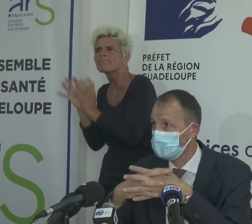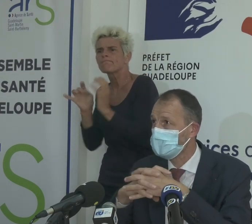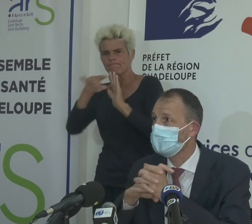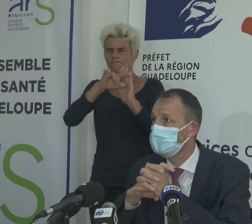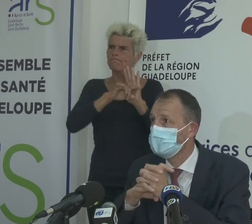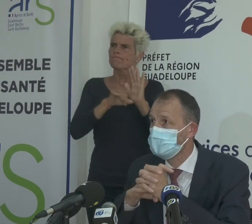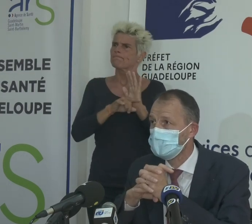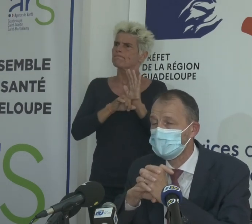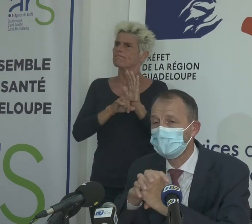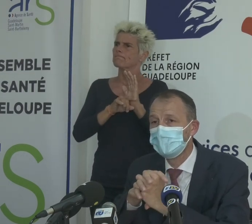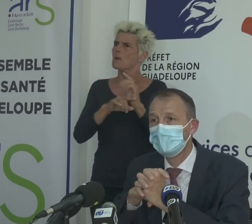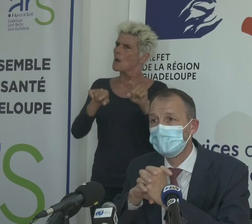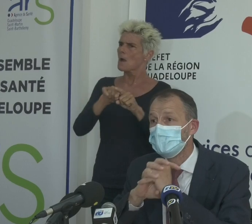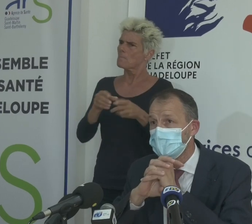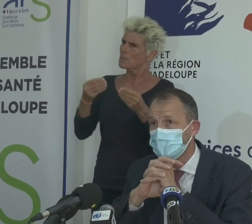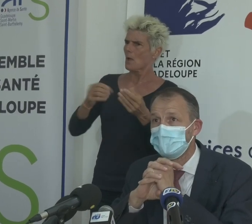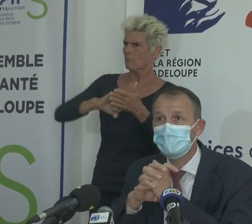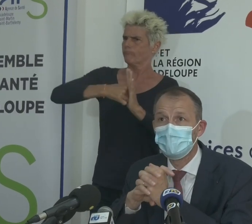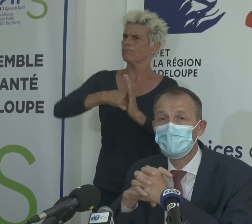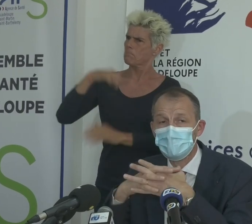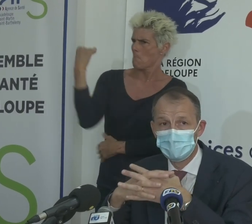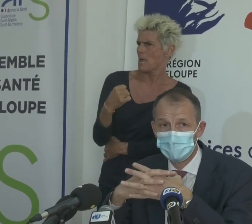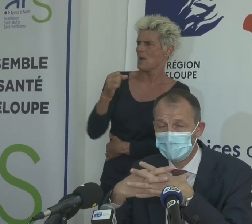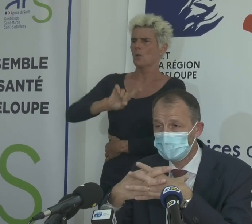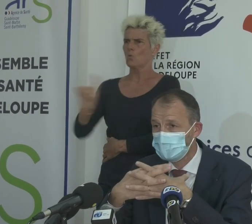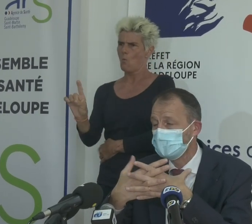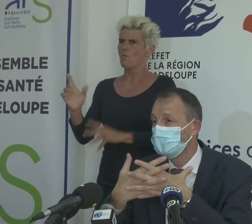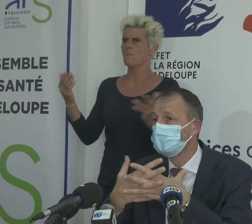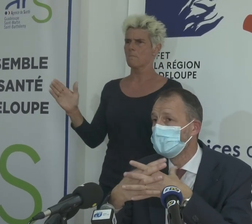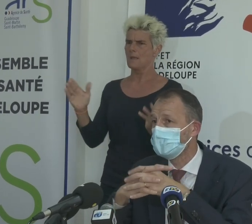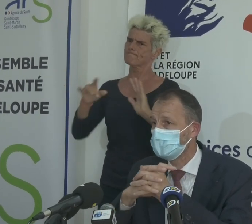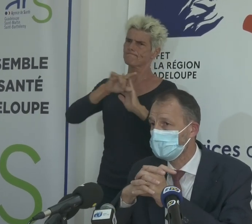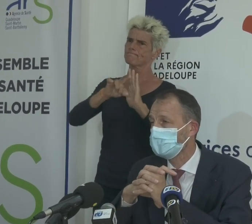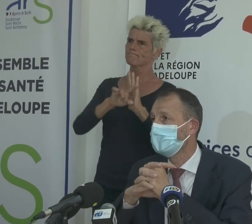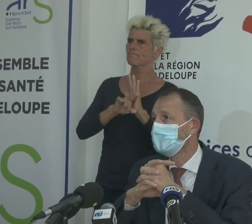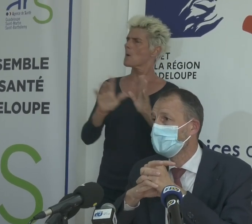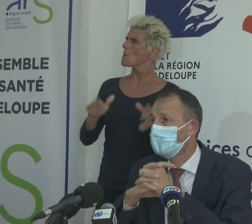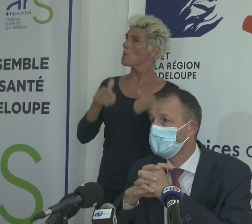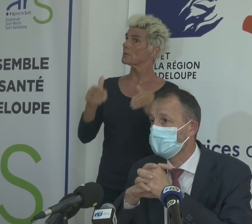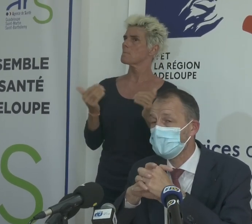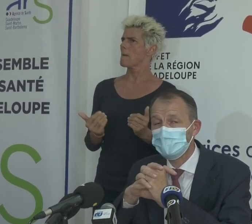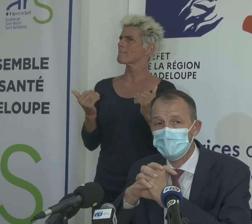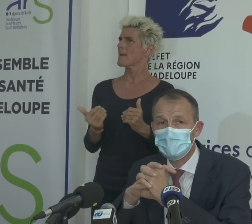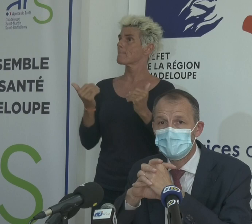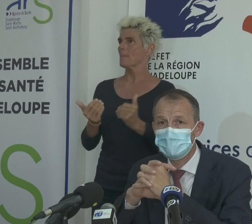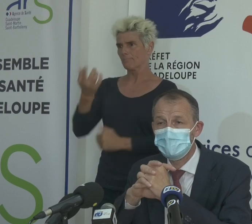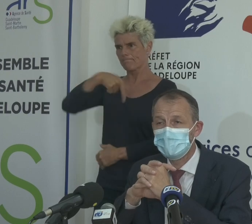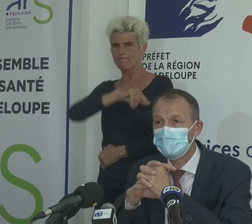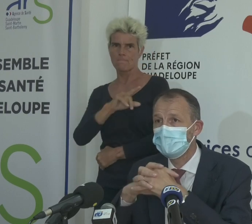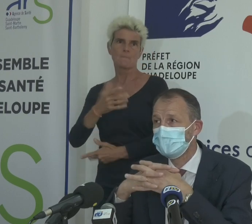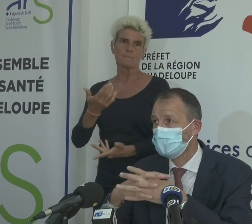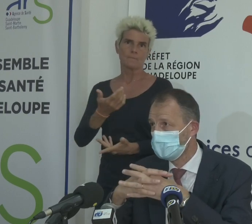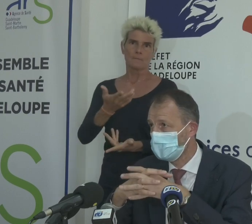conserver celles que nous avons jusqu'ici, et de les appliquer strictement, et de vous demander à tous, et de nous demander à tous, en matière de responsabilité